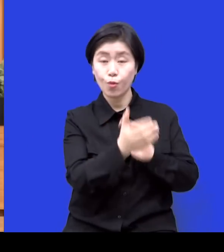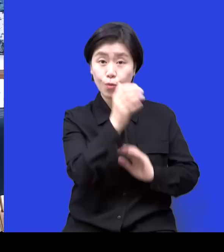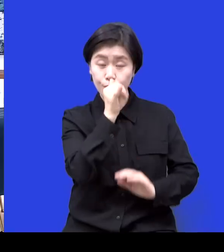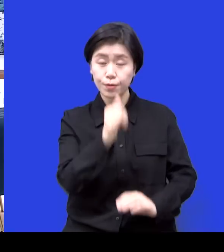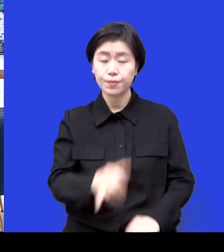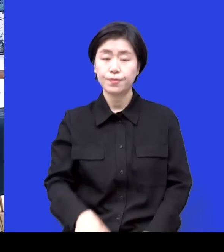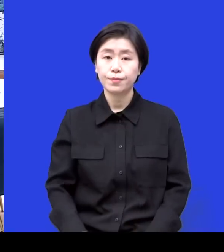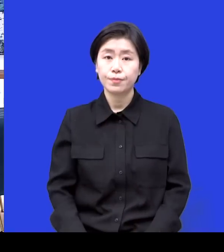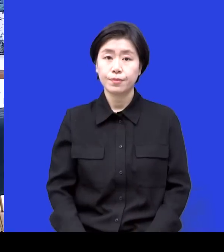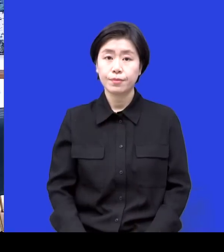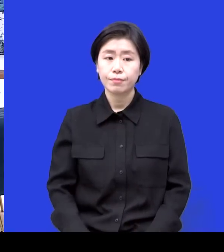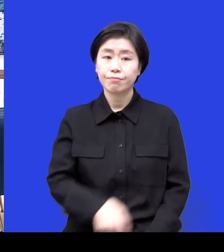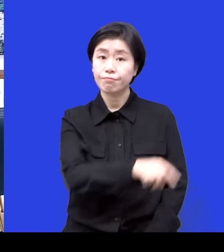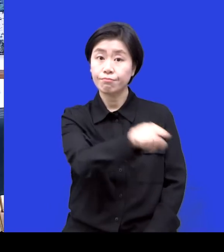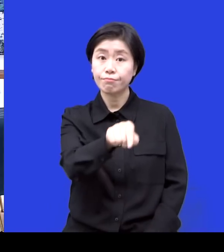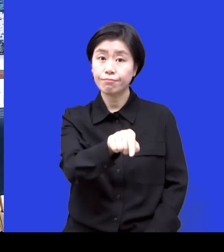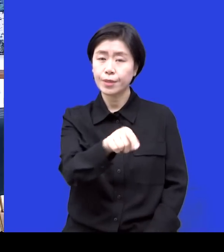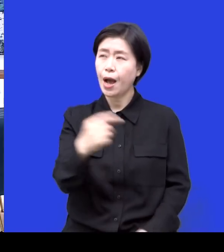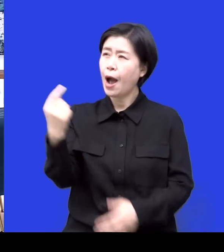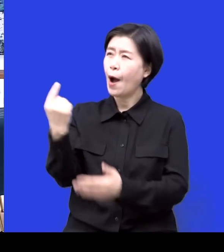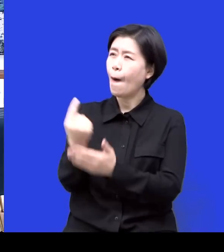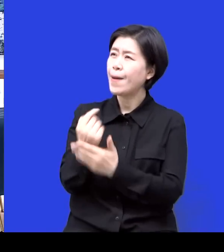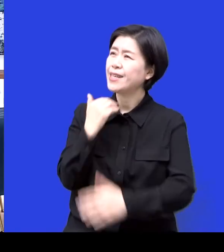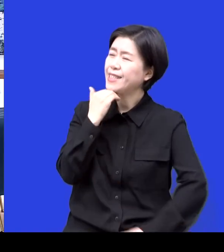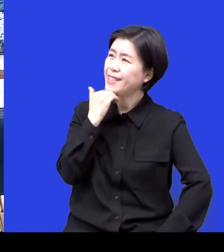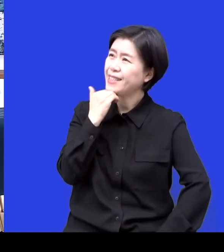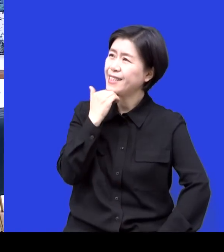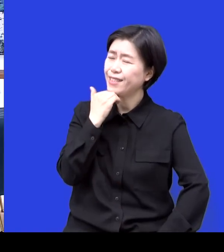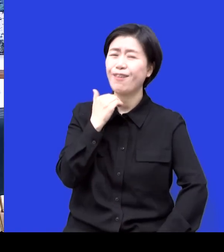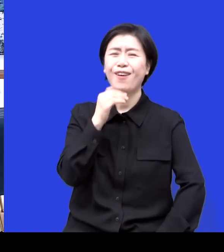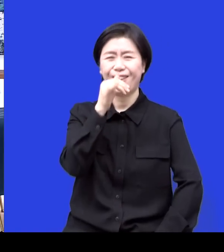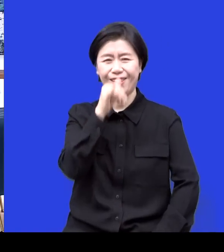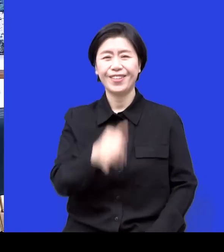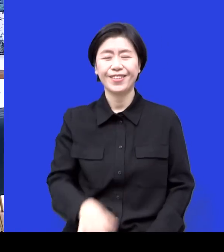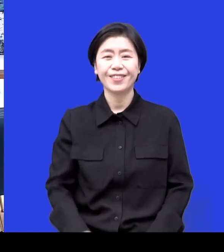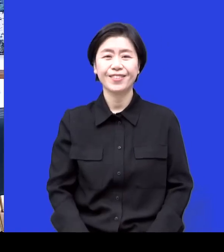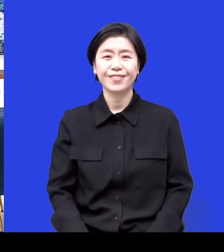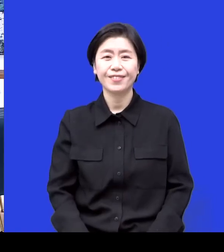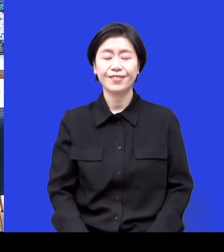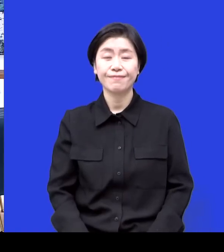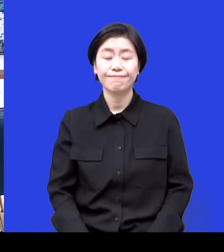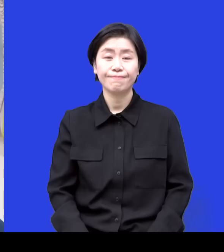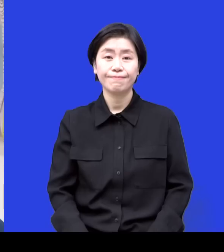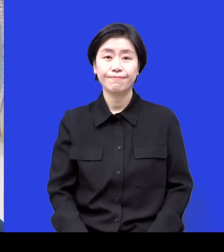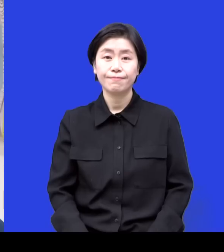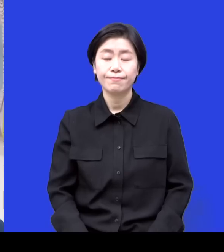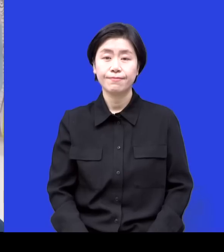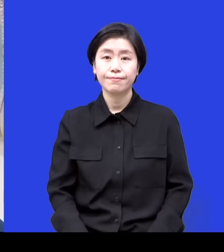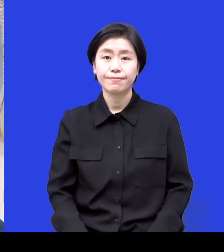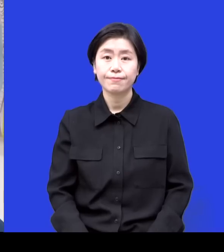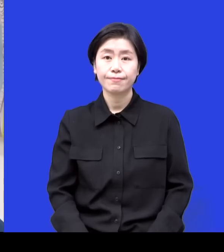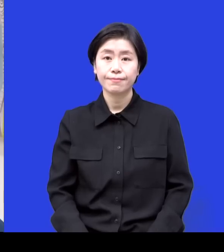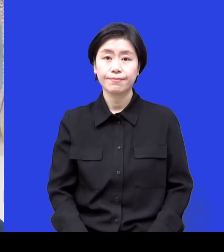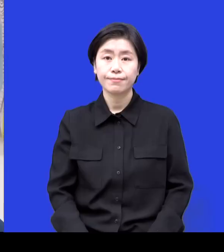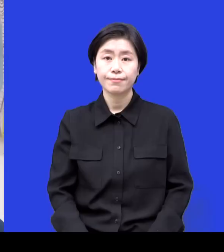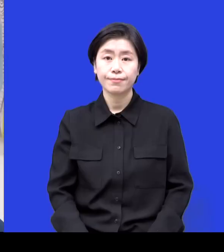아이들이 저 애들을 엄청 기다려요. 못 베고 기다려요. 그런데 이제 그 과정에서 운동하는 과정에서